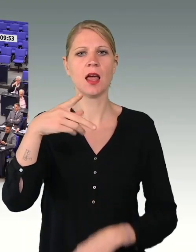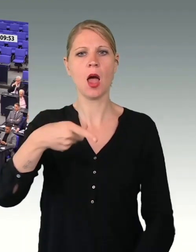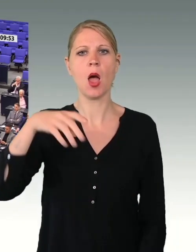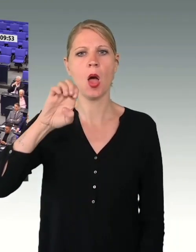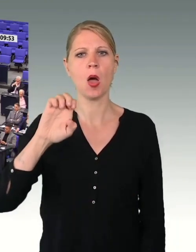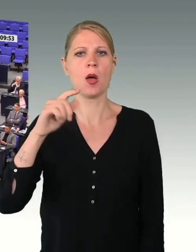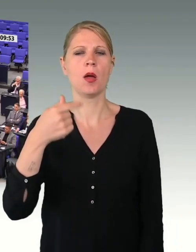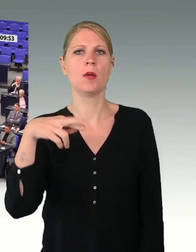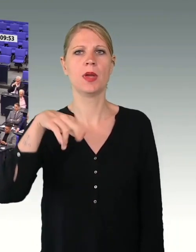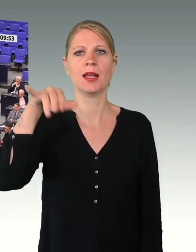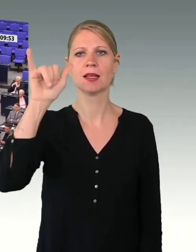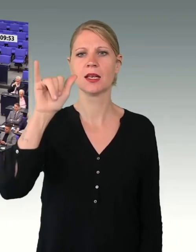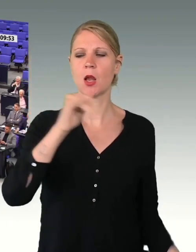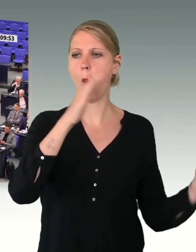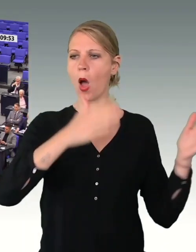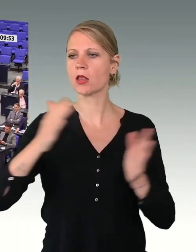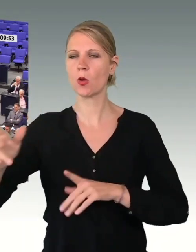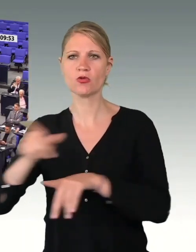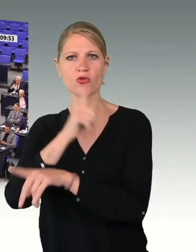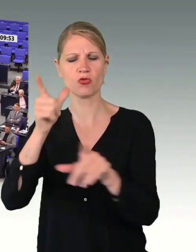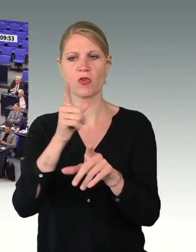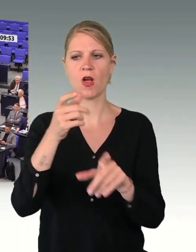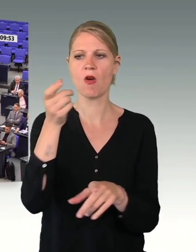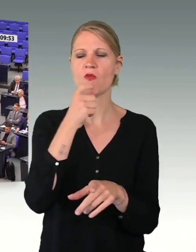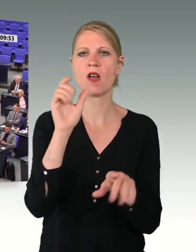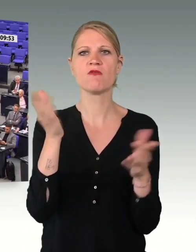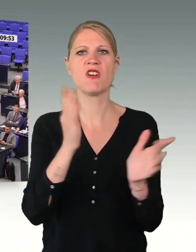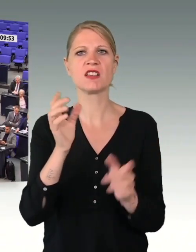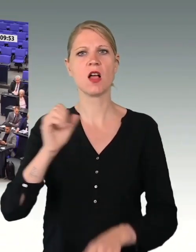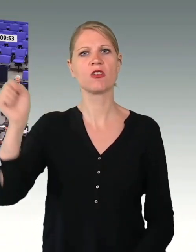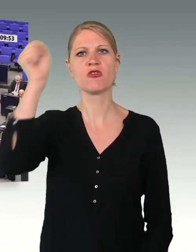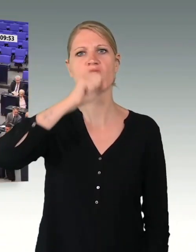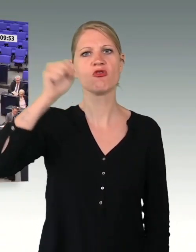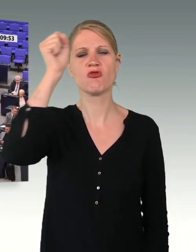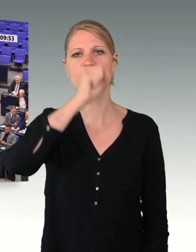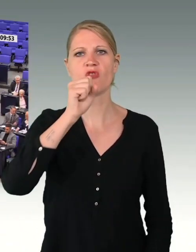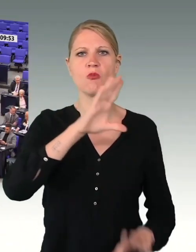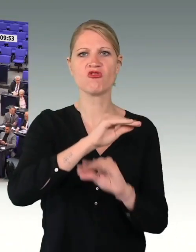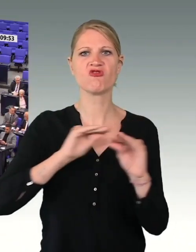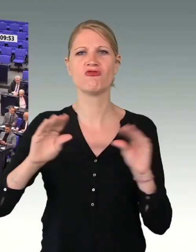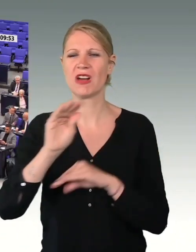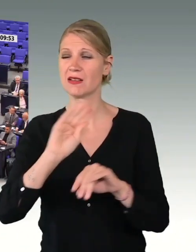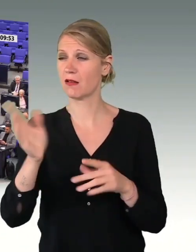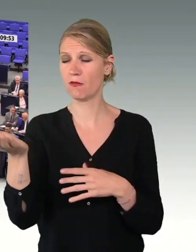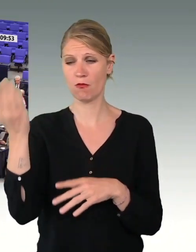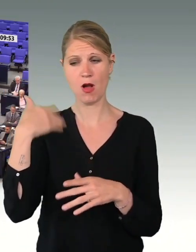Wir haben uns hier alle vereinbart, dass wir uns hier nicht gegenseitig mit irgendwelchen Titeln beleidigen.